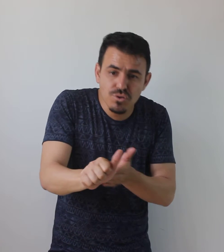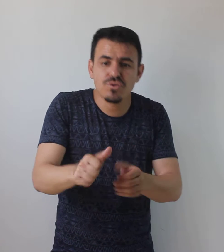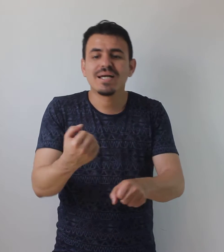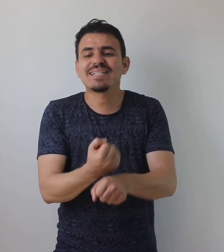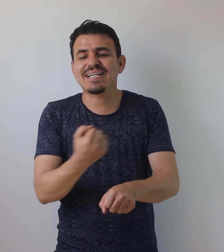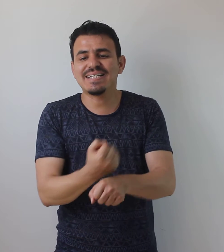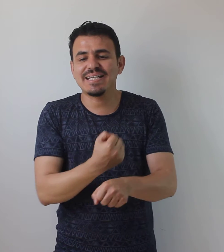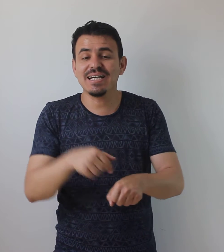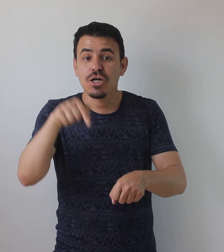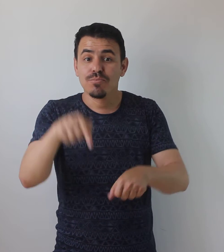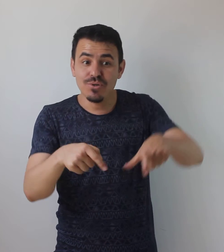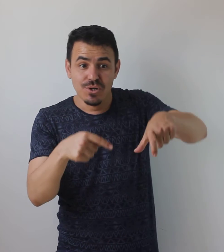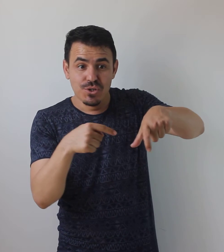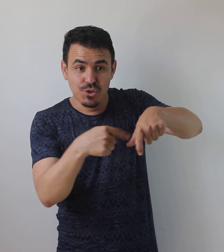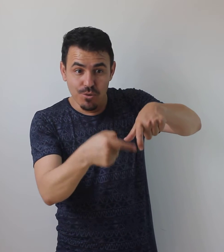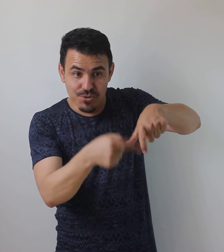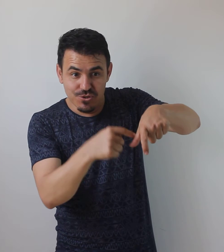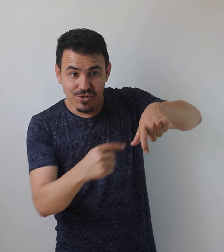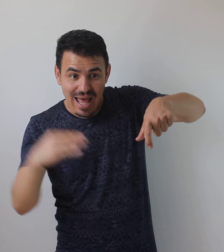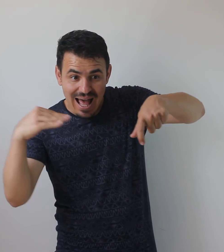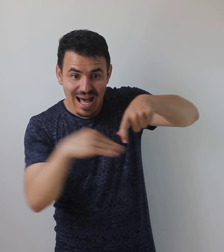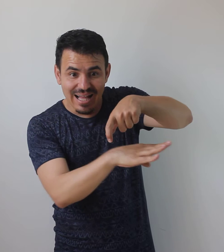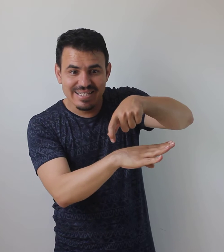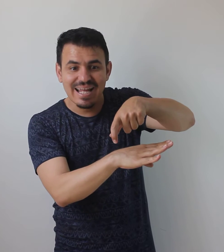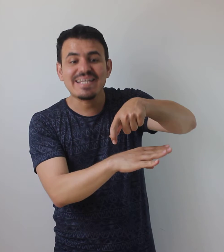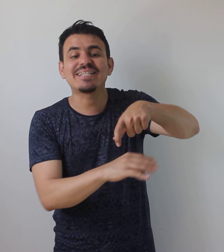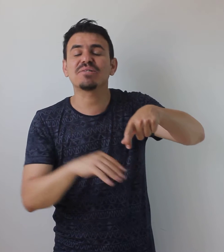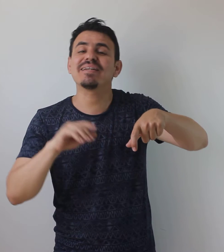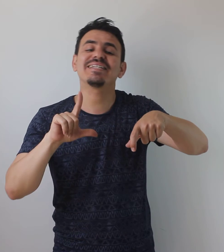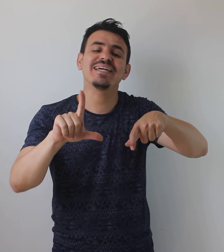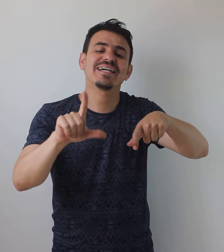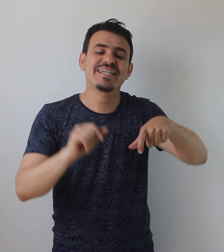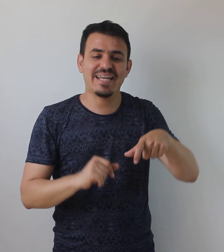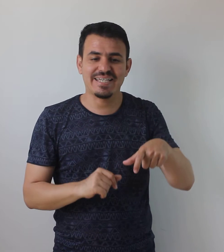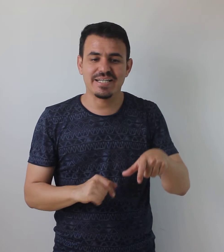taşları bu köprünün altından geçirmesi gerekir.